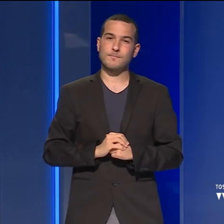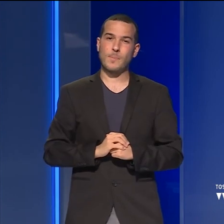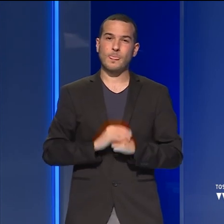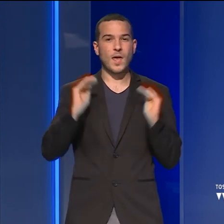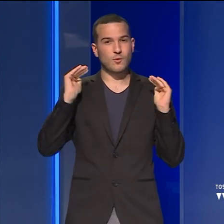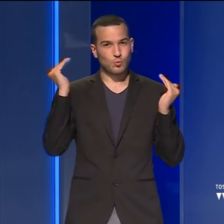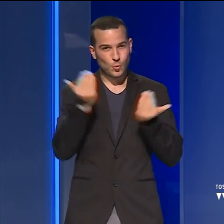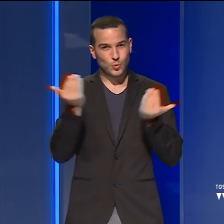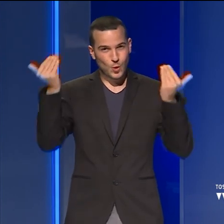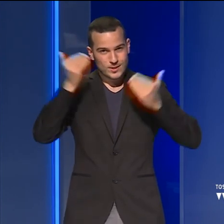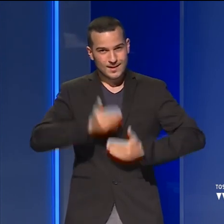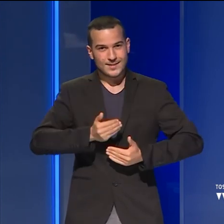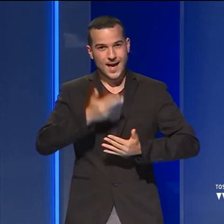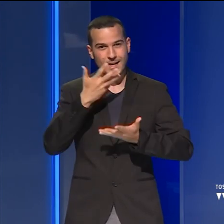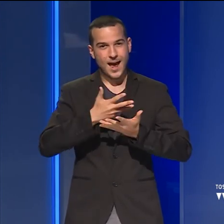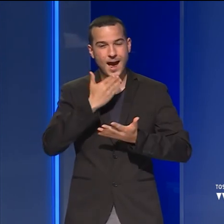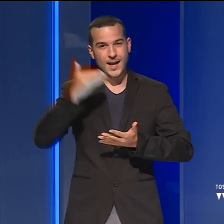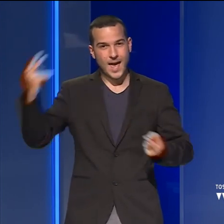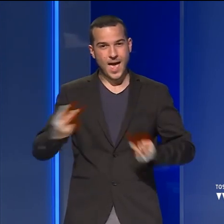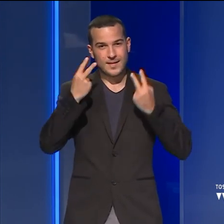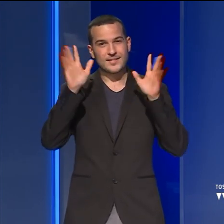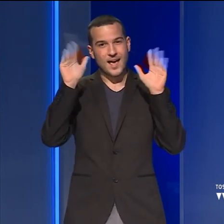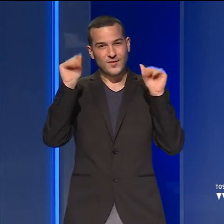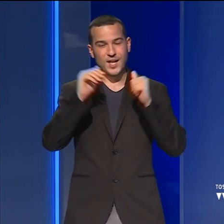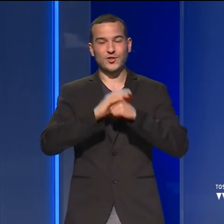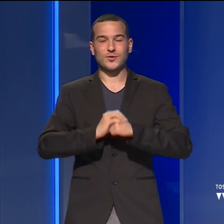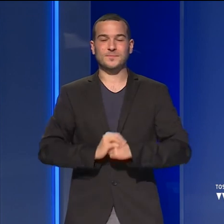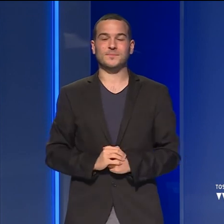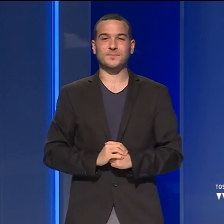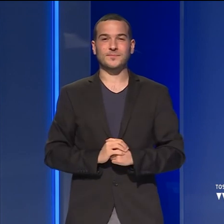È tutto per questa sera, grazie per averci seguiti. Arrivederci.